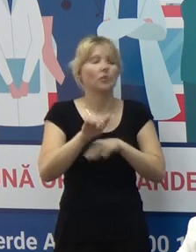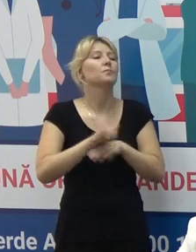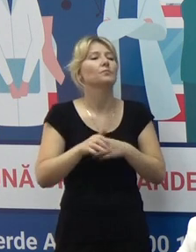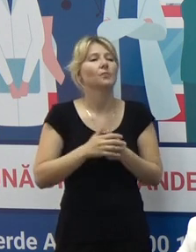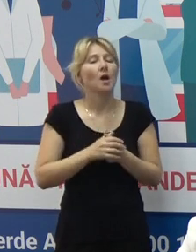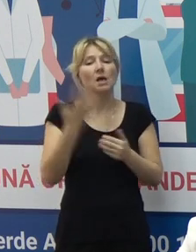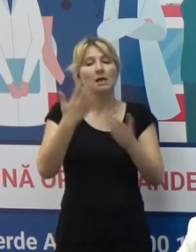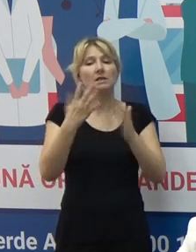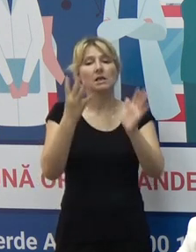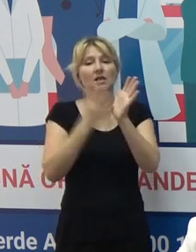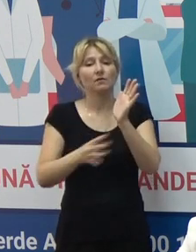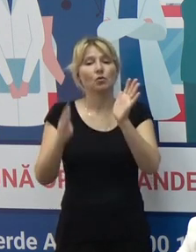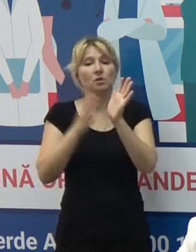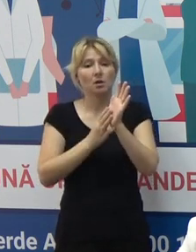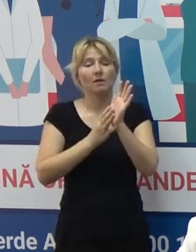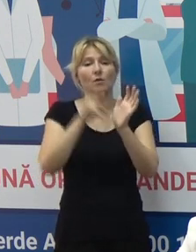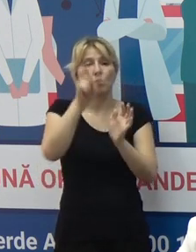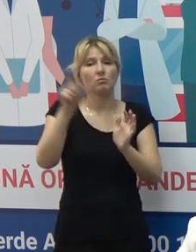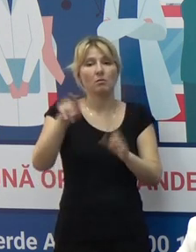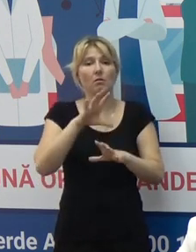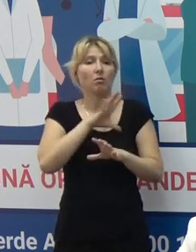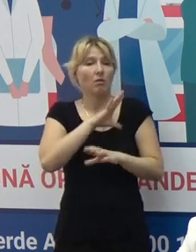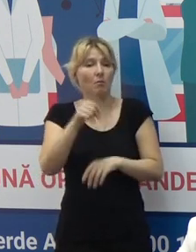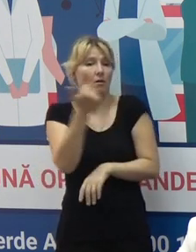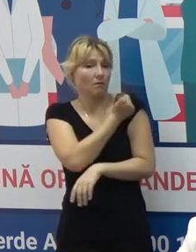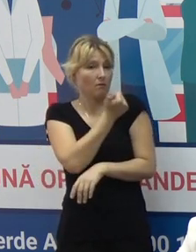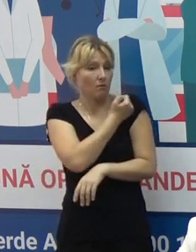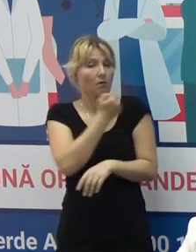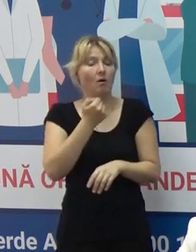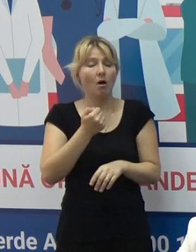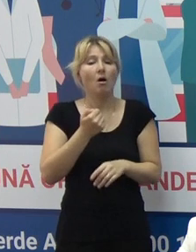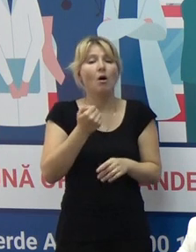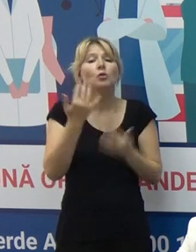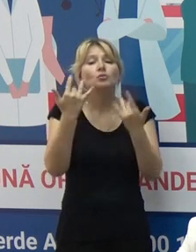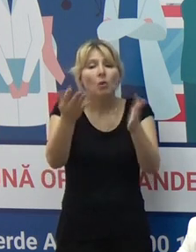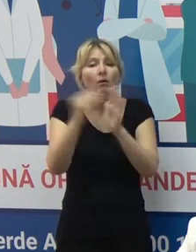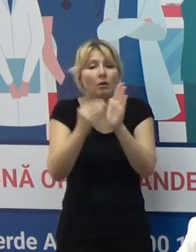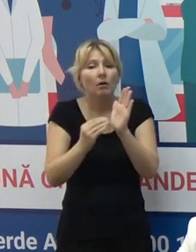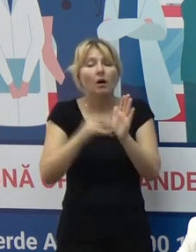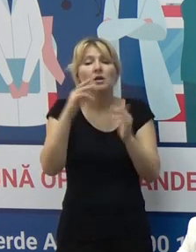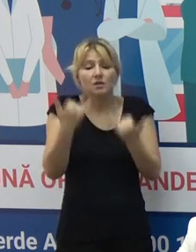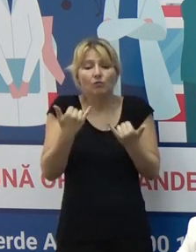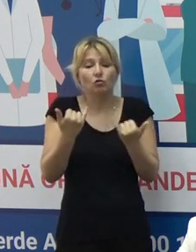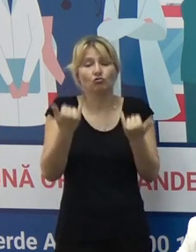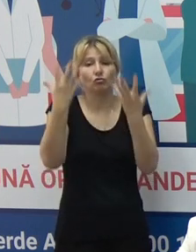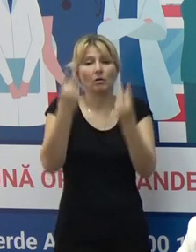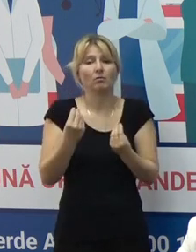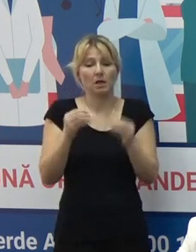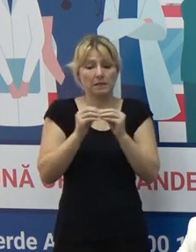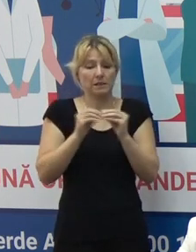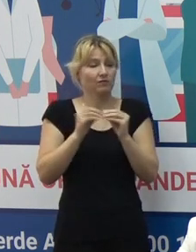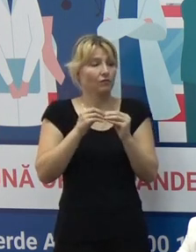Dacă 99% de multe de ani nu au fost vaccinuri? Conform datilor operative, la ziua de 10